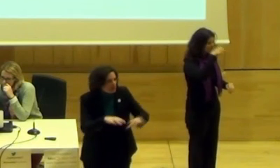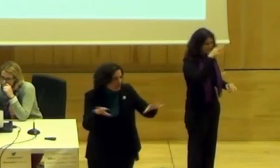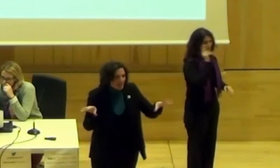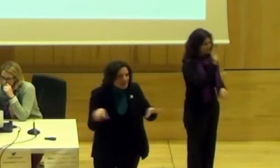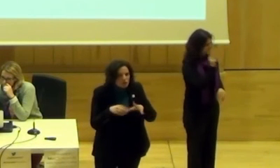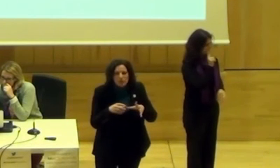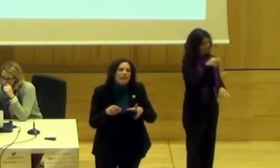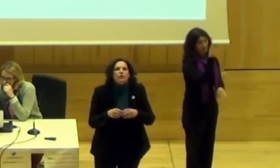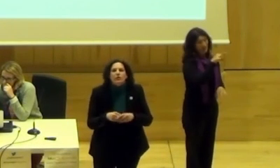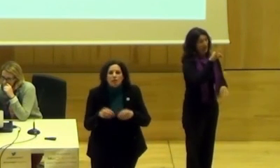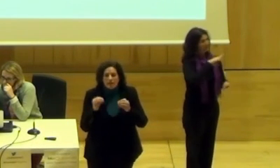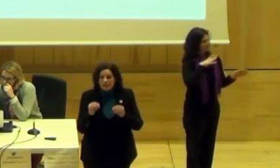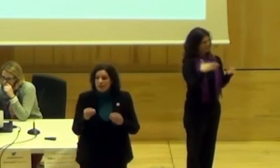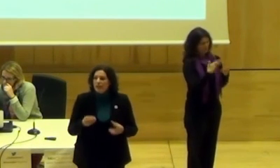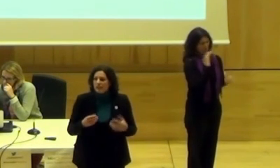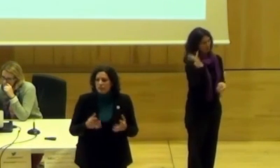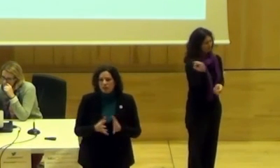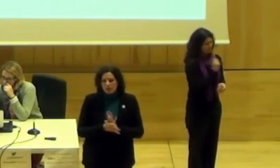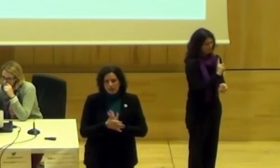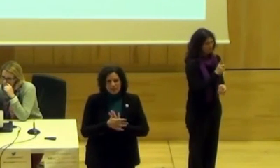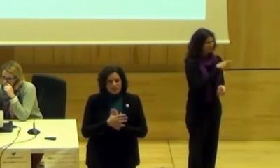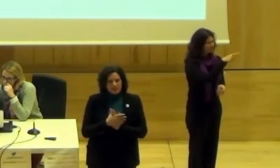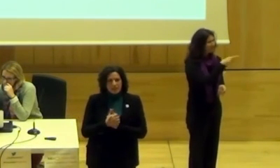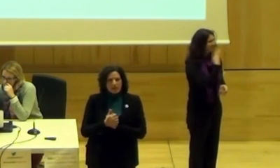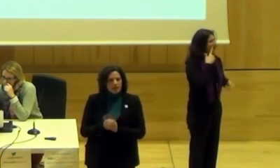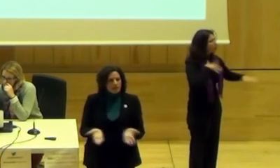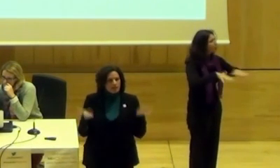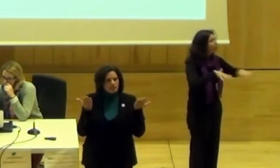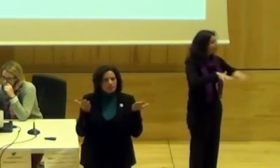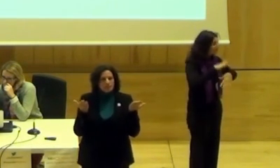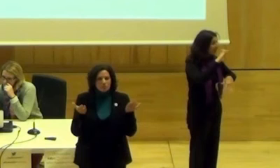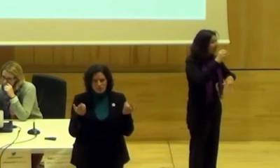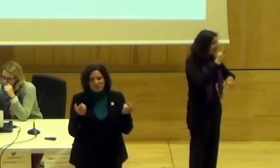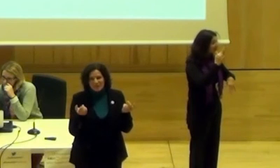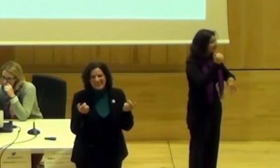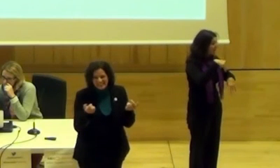Seguro que lo habéis visto muchas veces, que a nadie en el grupo la conocía. digo, ver, ¿quién conoce las bodegas castañeras?